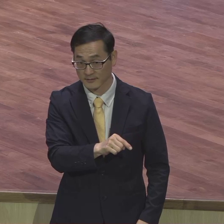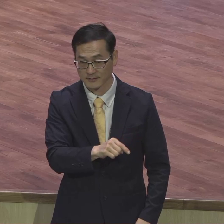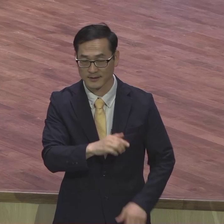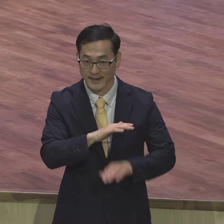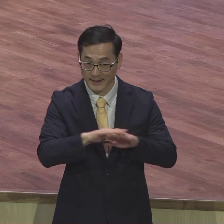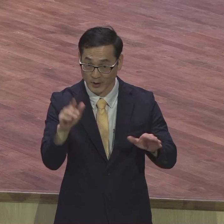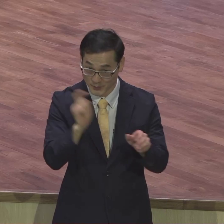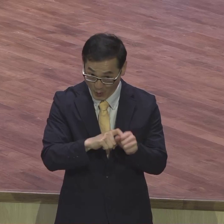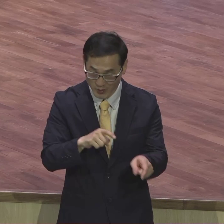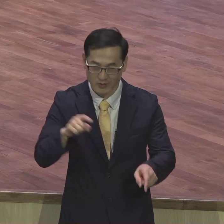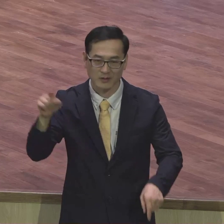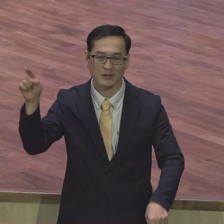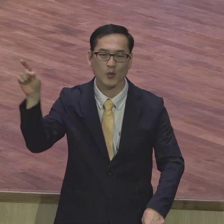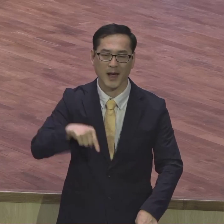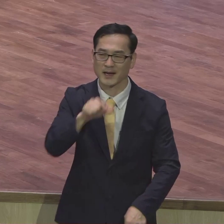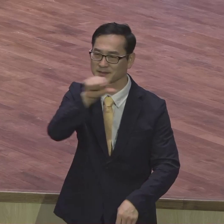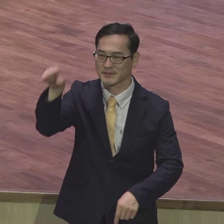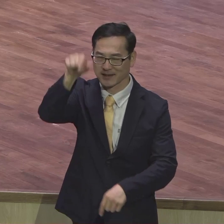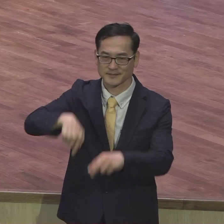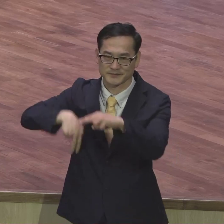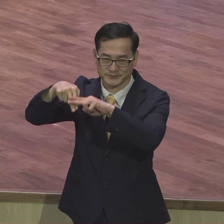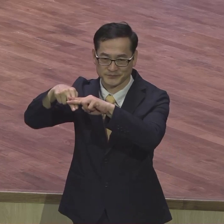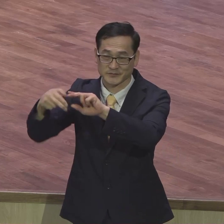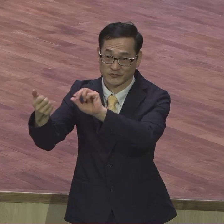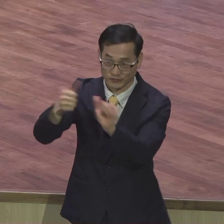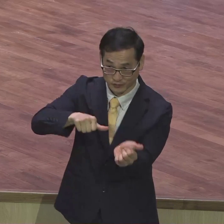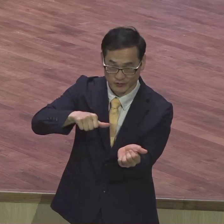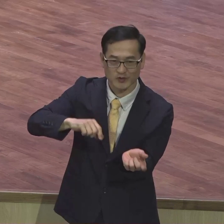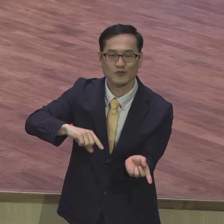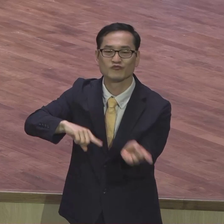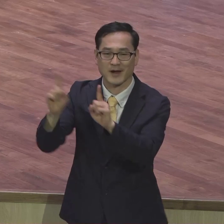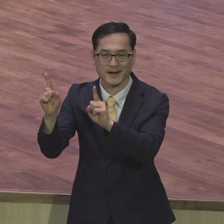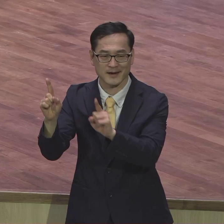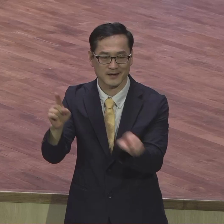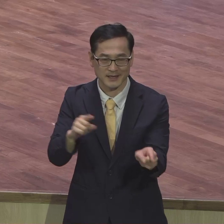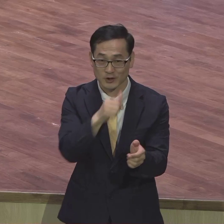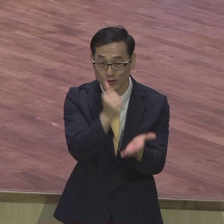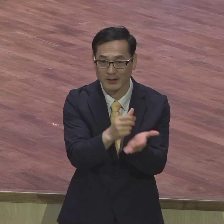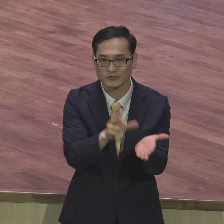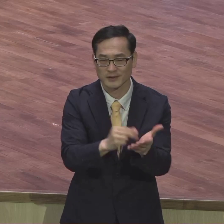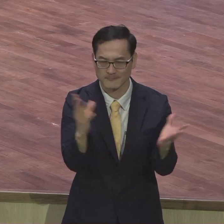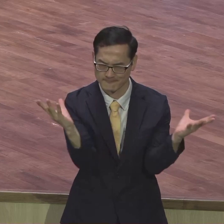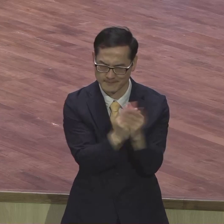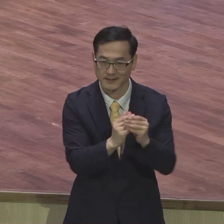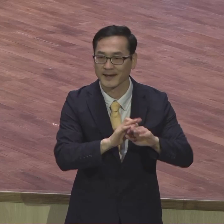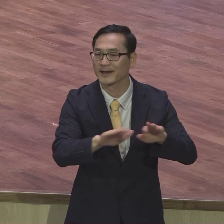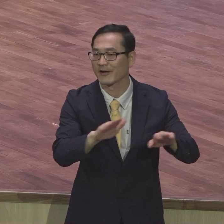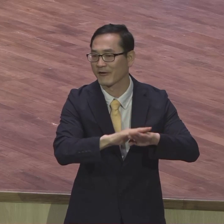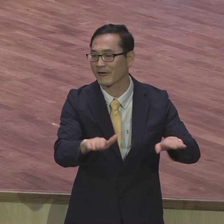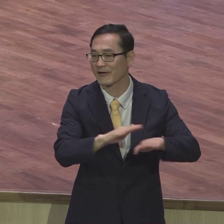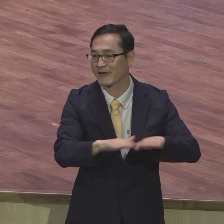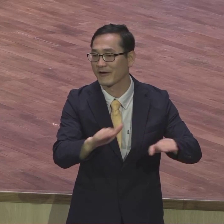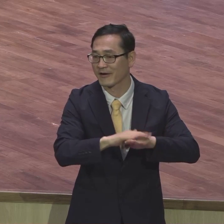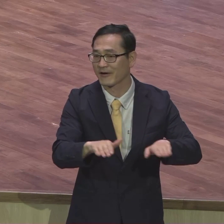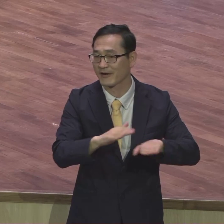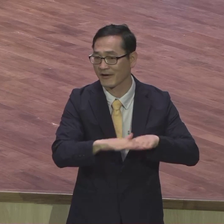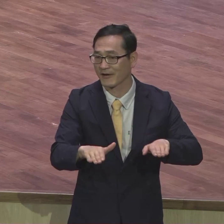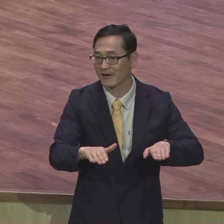위해서 십자가와 부활을 통해서 완벽하게 해결해 주셨다 그 결과